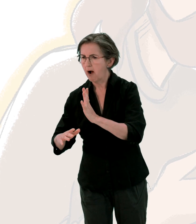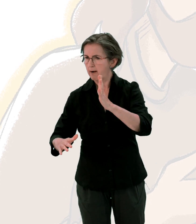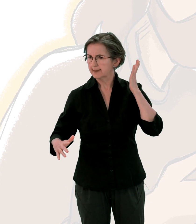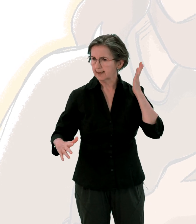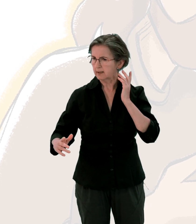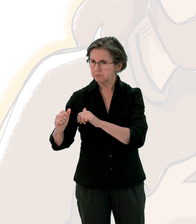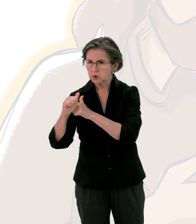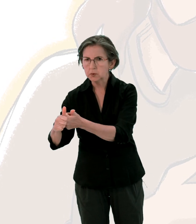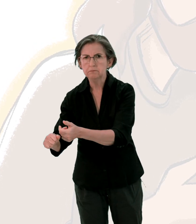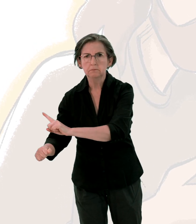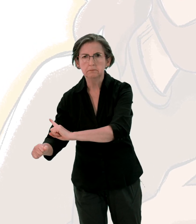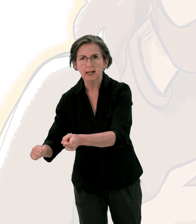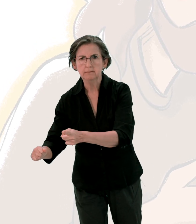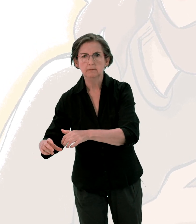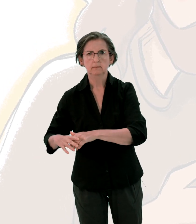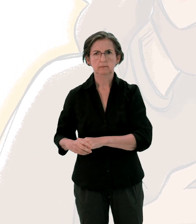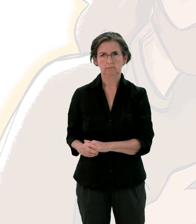Ils mangent avec des mains impures.